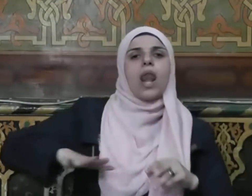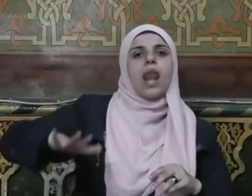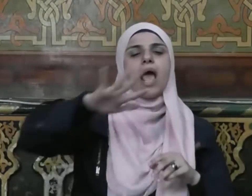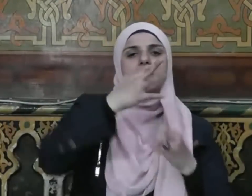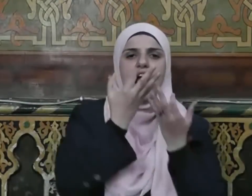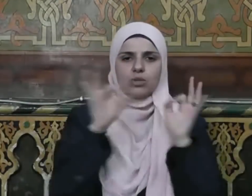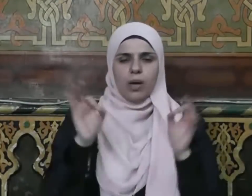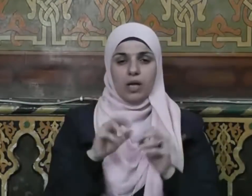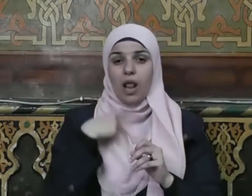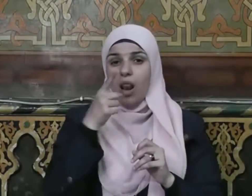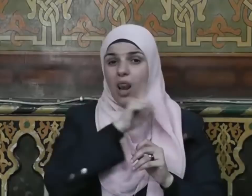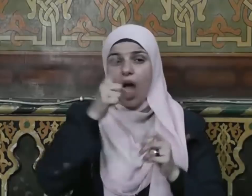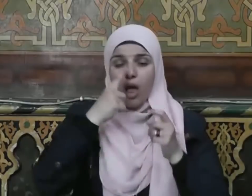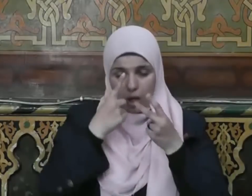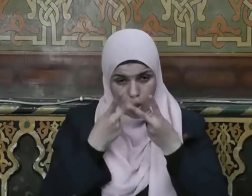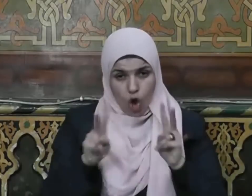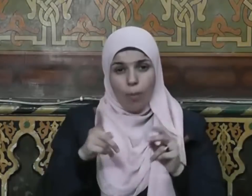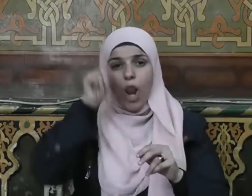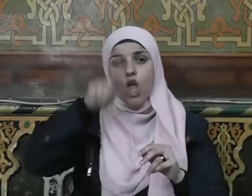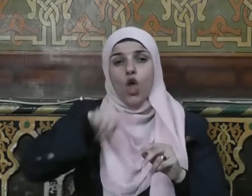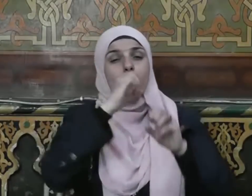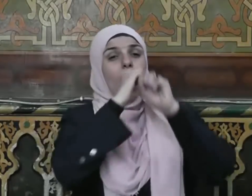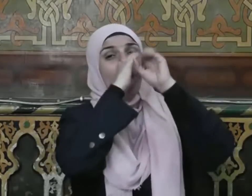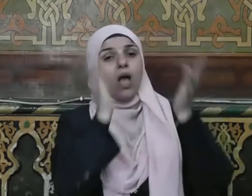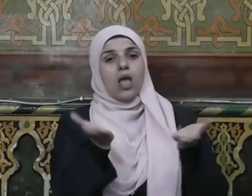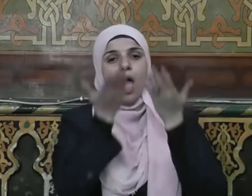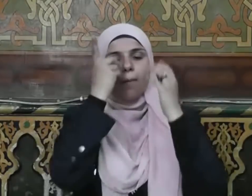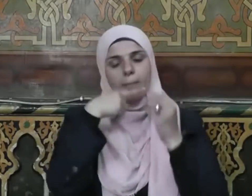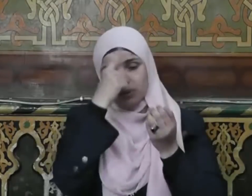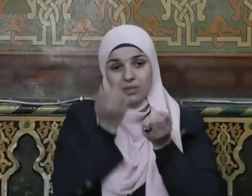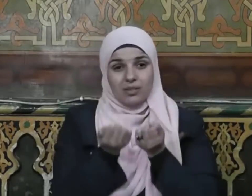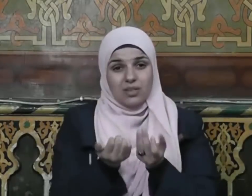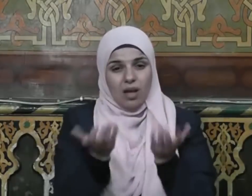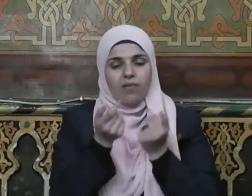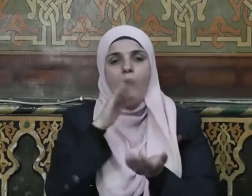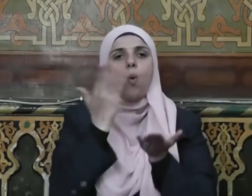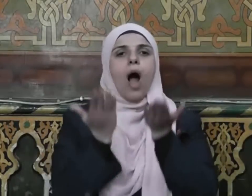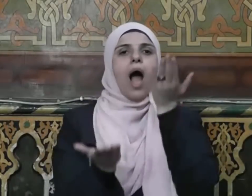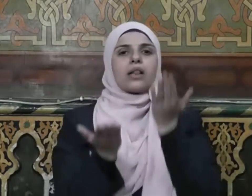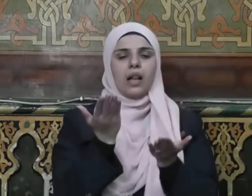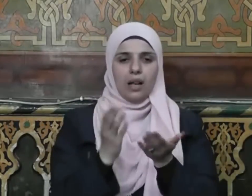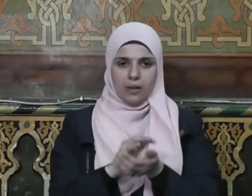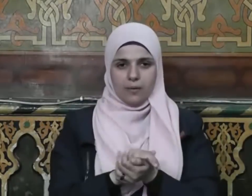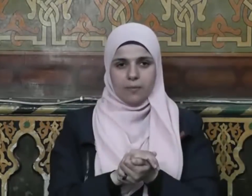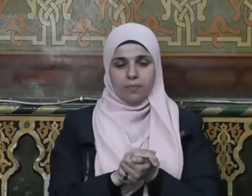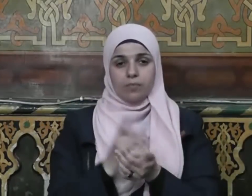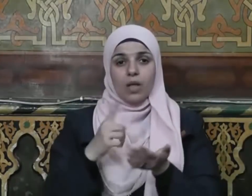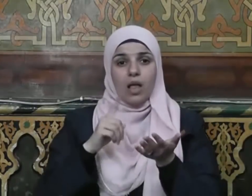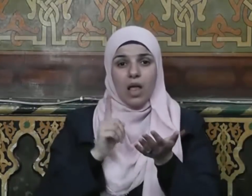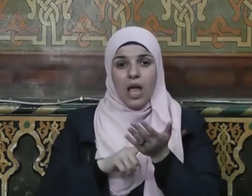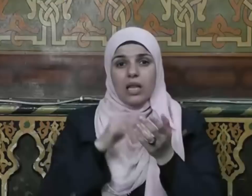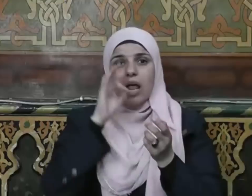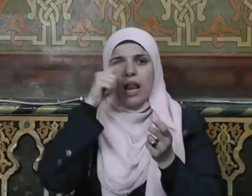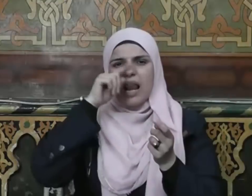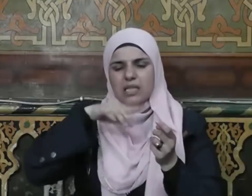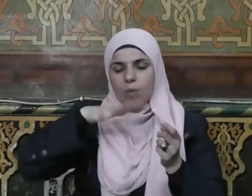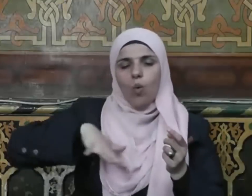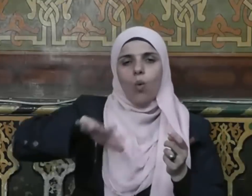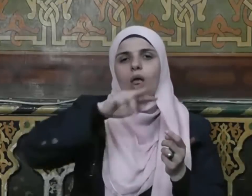أجمعين لا يقبل منه يوم القيامة صرف ولا عدل إن الناظر في سيرة